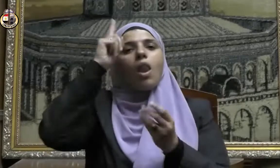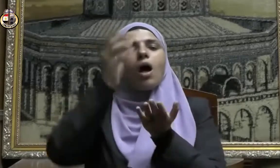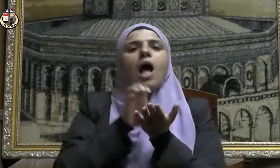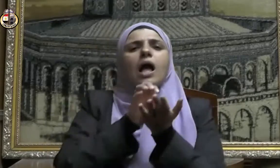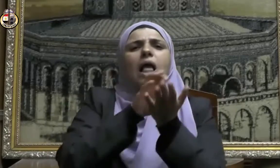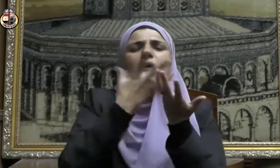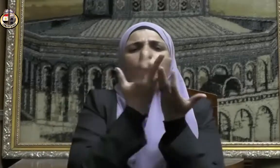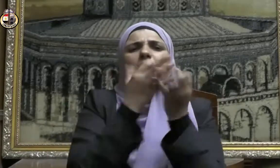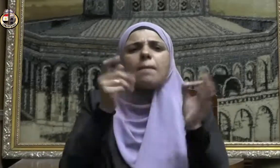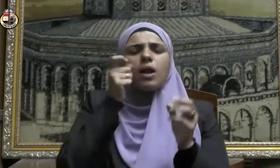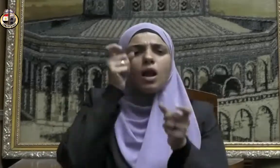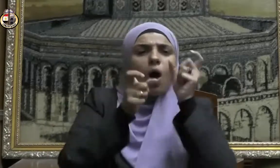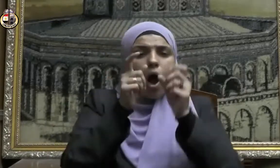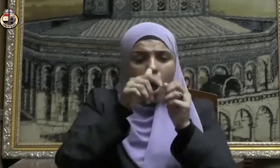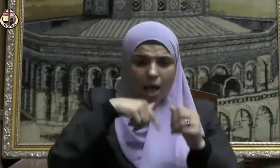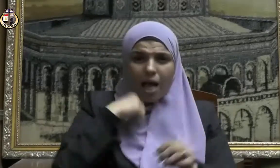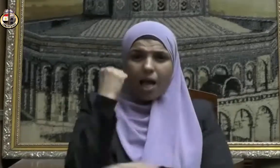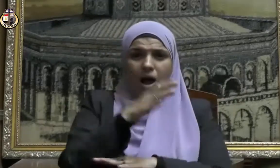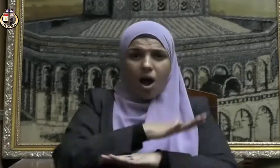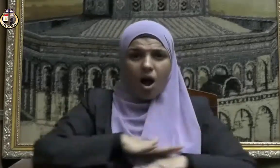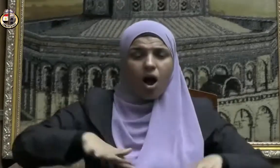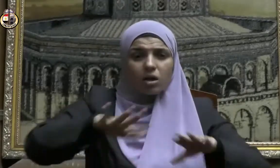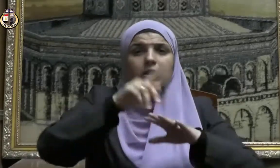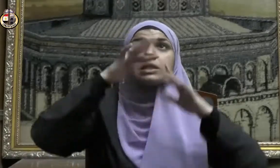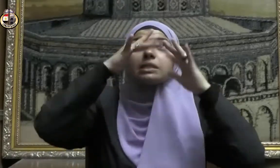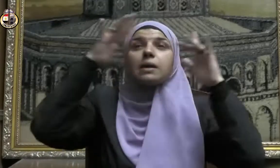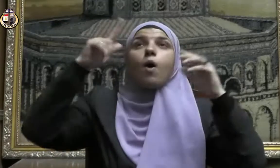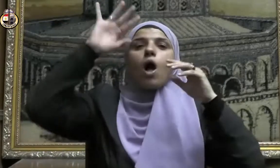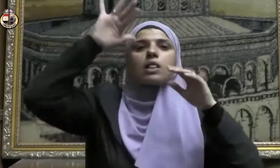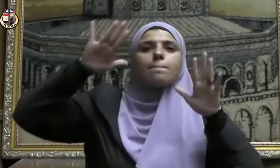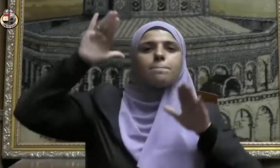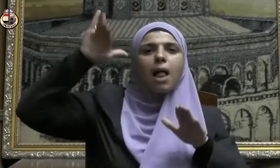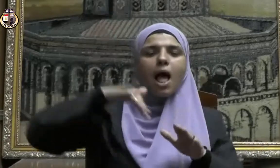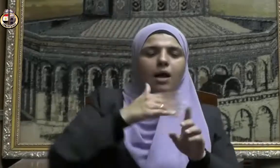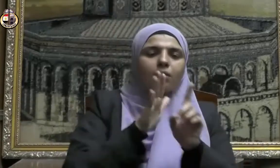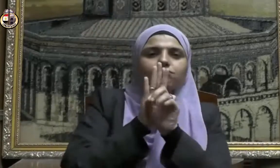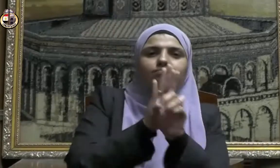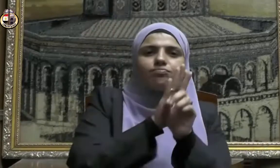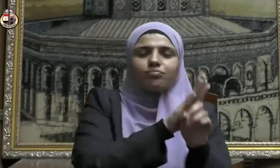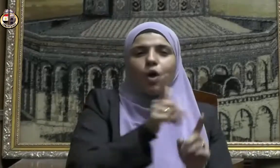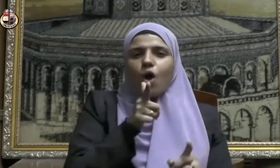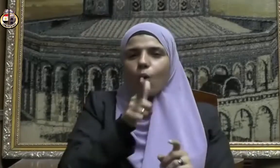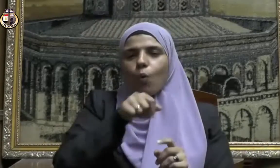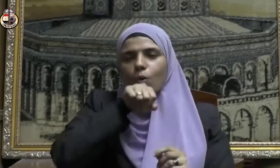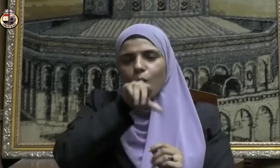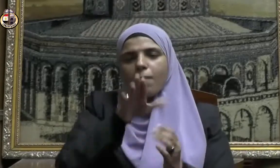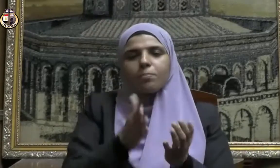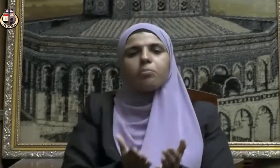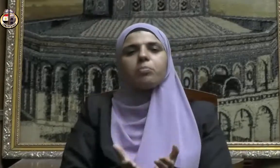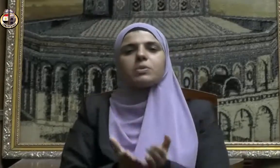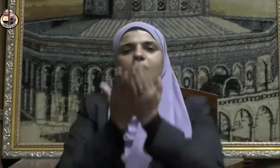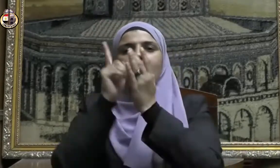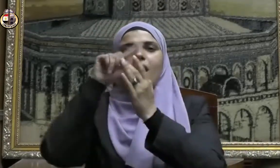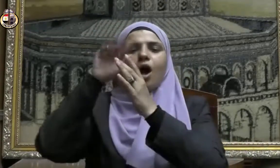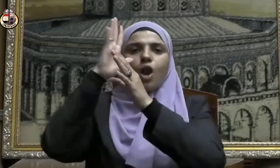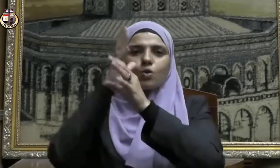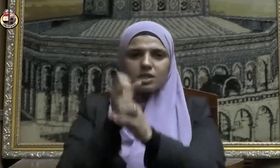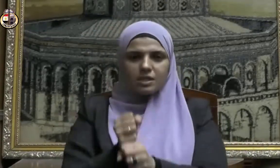وجل فيه بأهل الأرض أهل السماوات يقول النبي صلى الله عليه وسلم